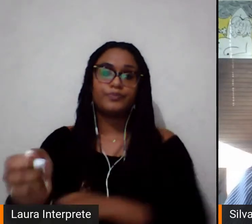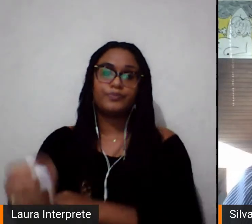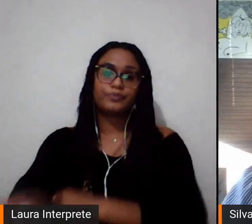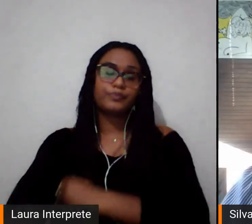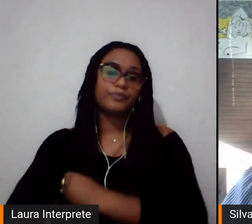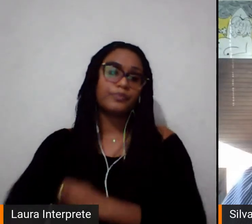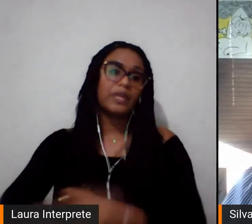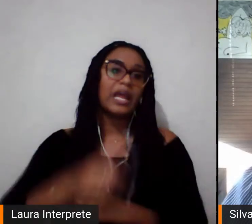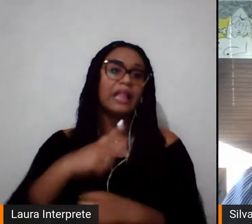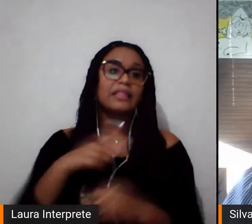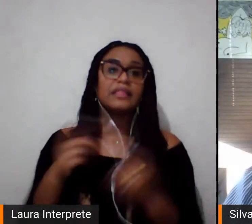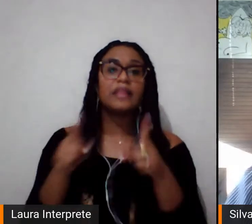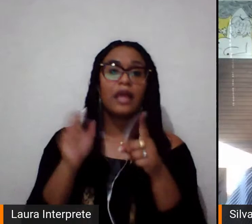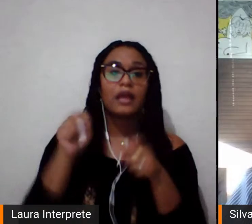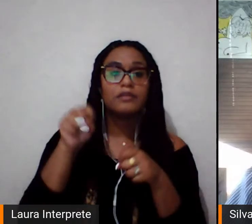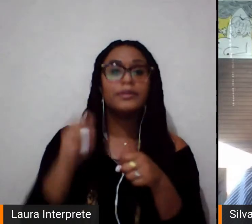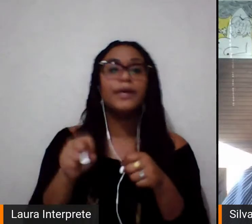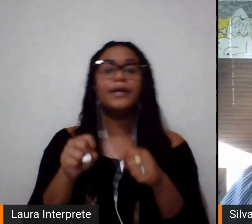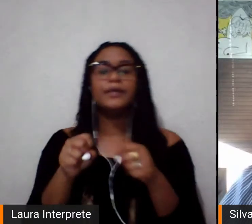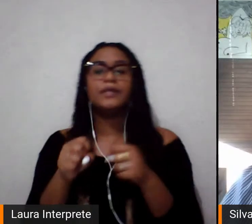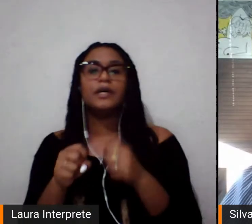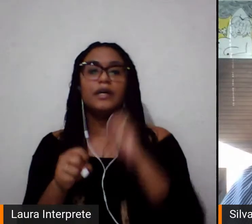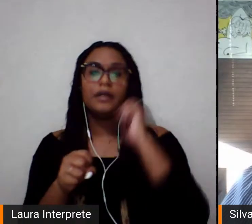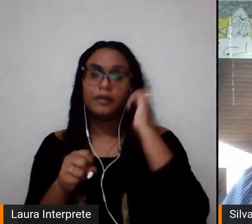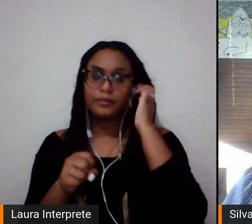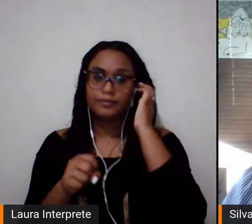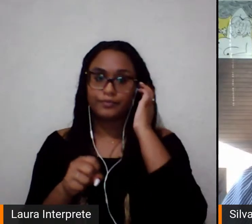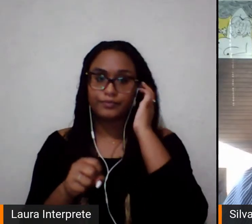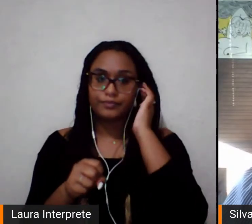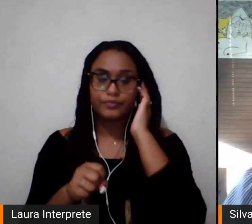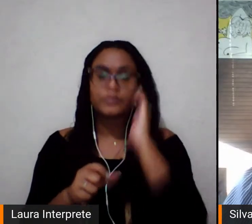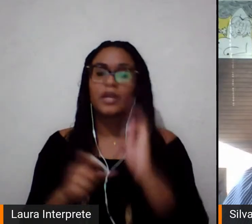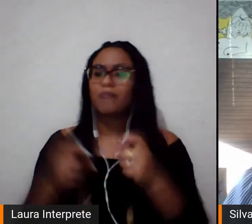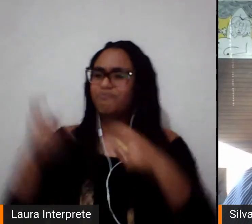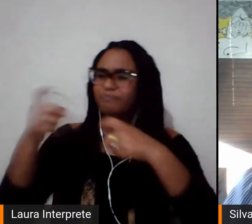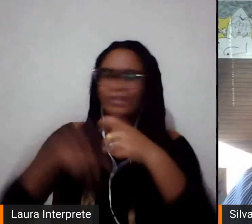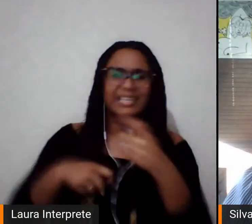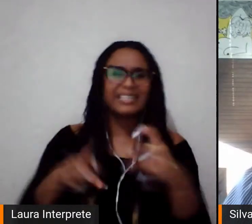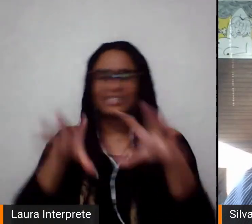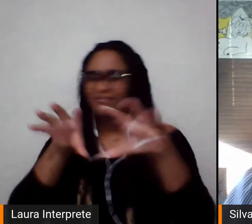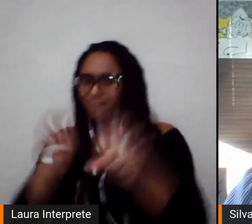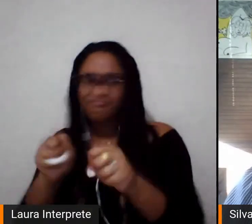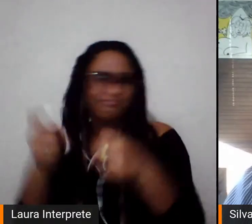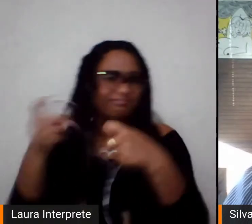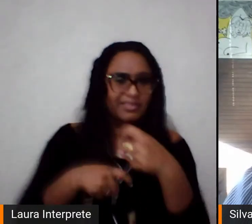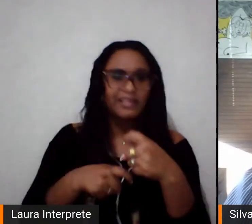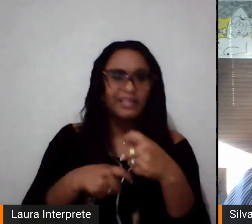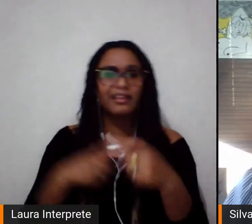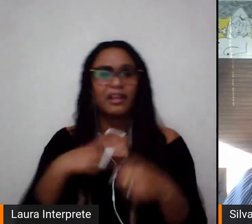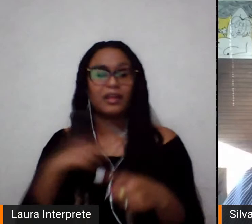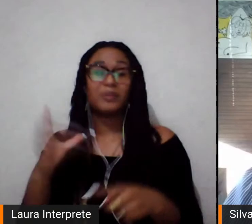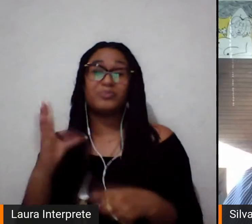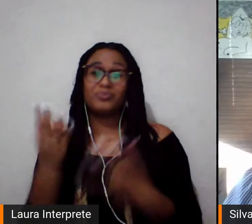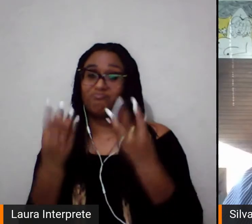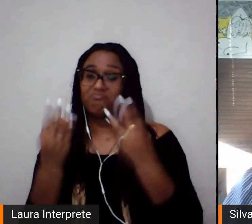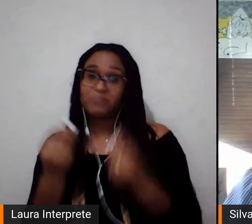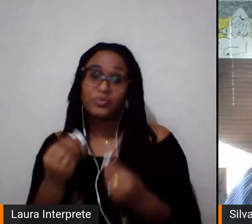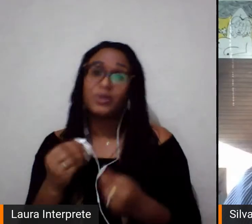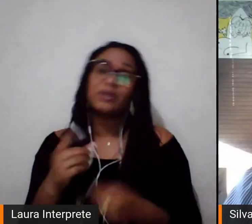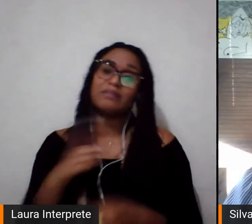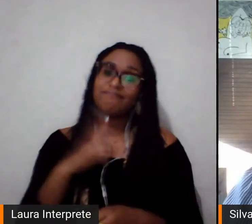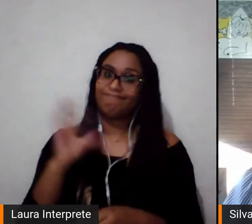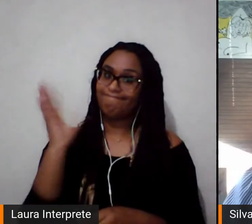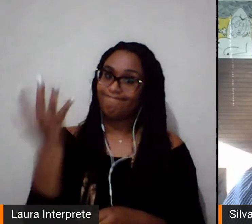feminicídio está aí para mostrar isso, o estupro está aí para mostrar isso, ou seja, para as mulheres, elas são muito mais vulneráveis